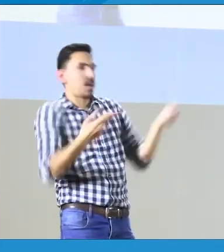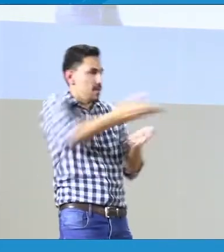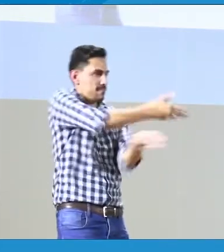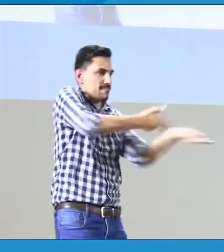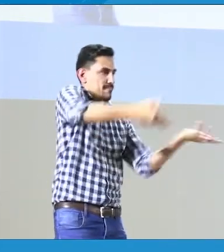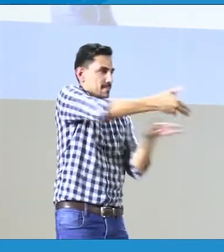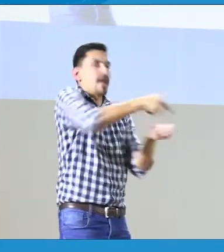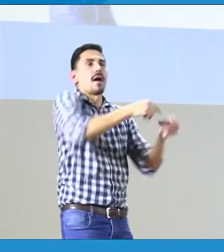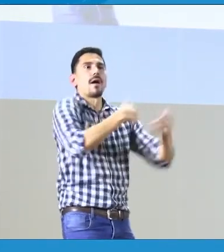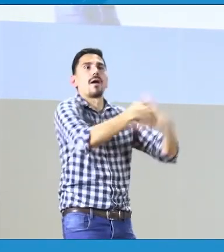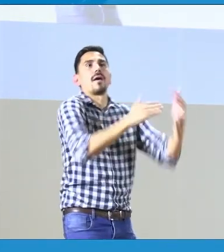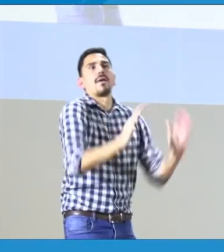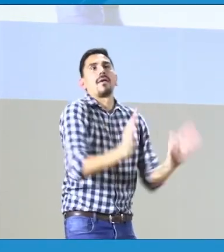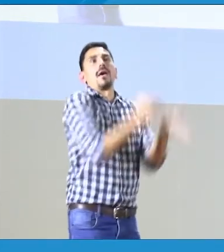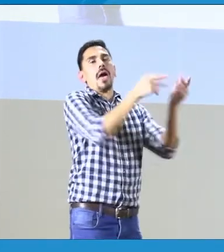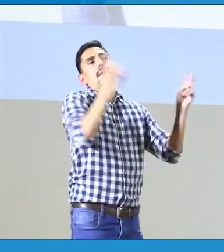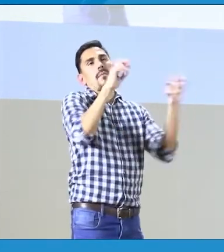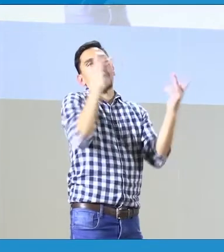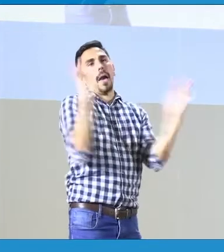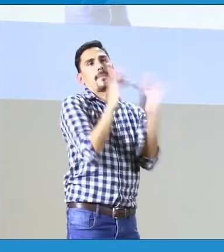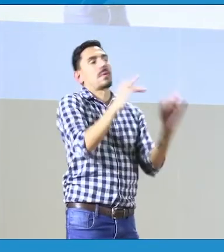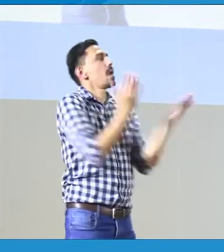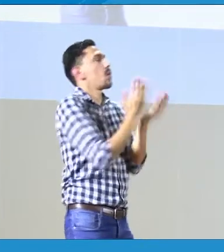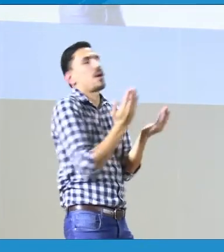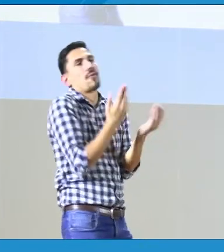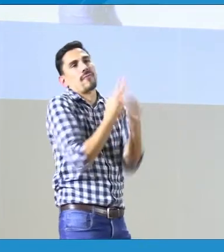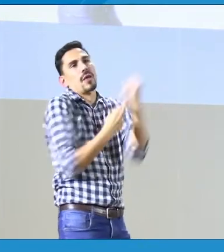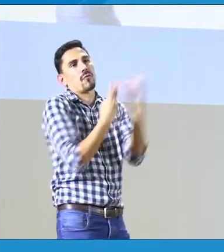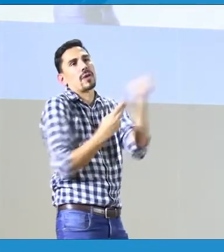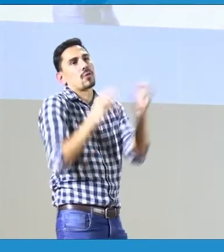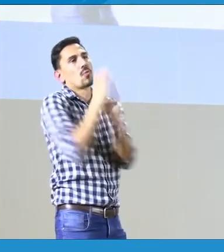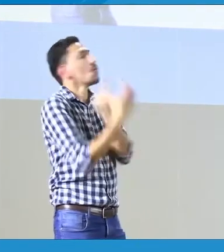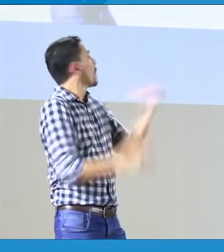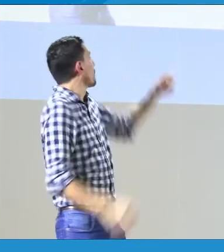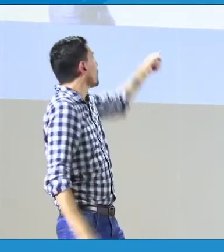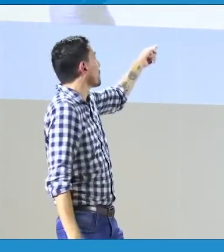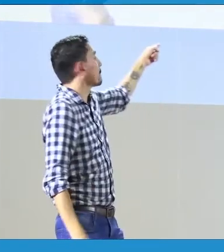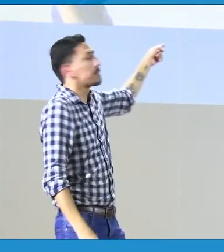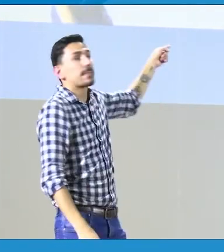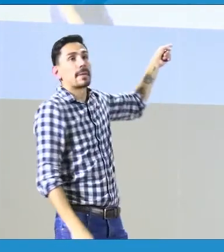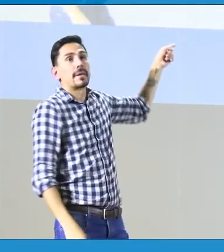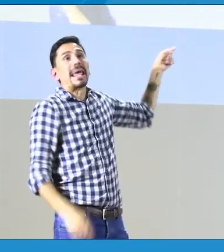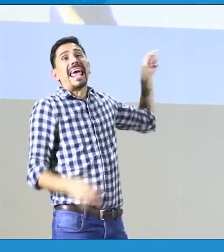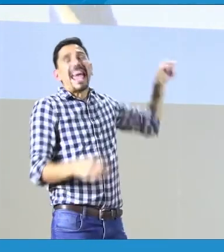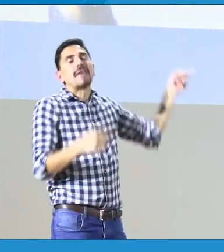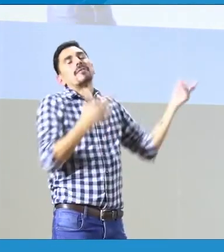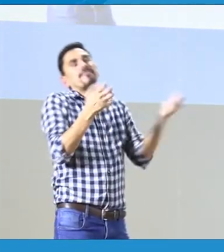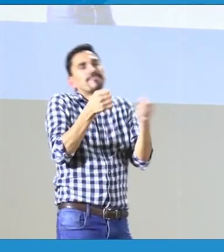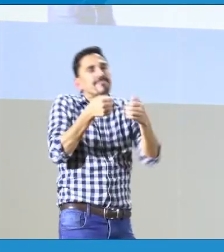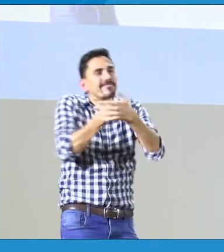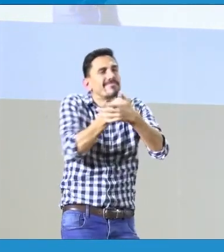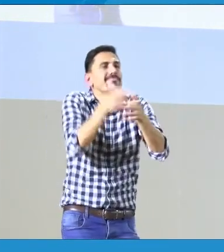tengamos los modelos, los docentes, y la educación, obviamente, sea de calidad de manera bilingüe bicultural.